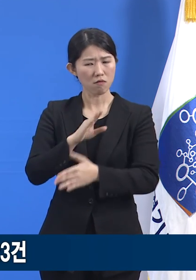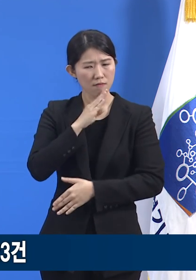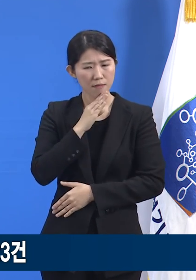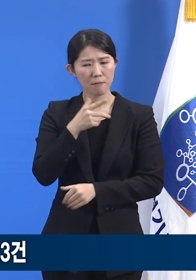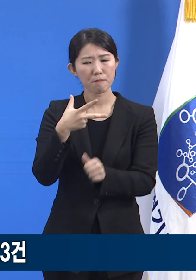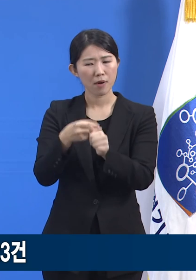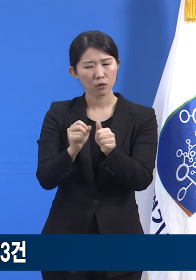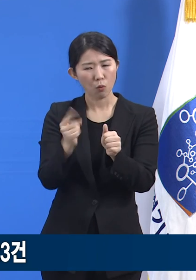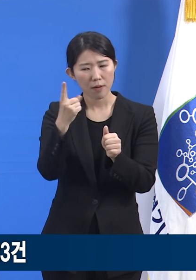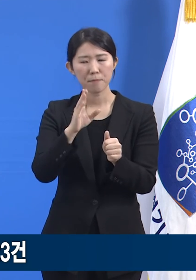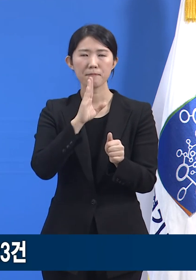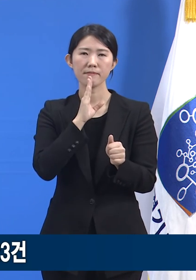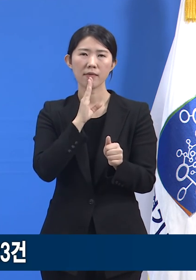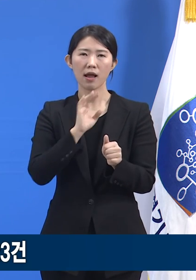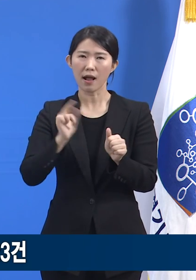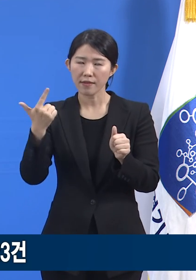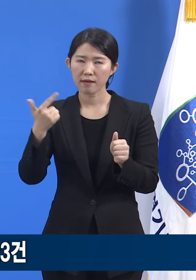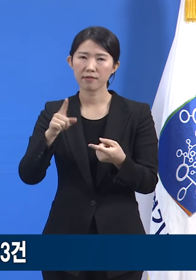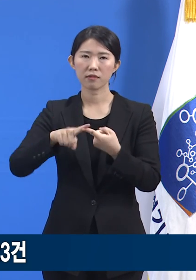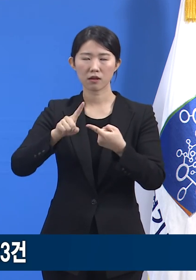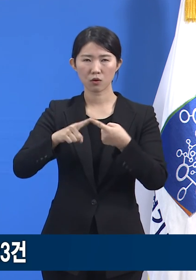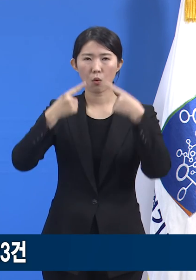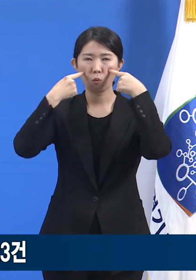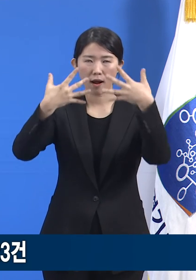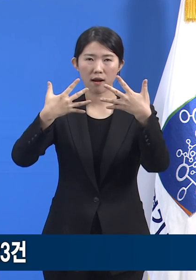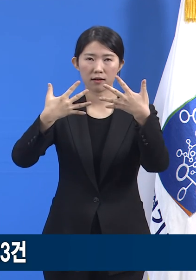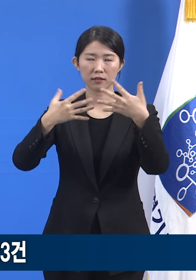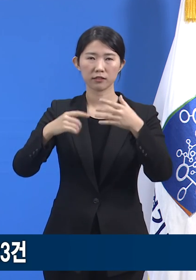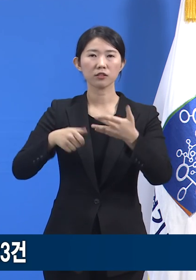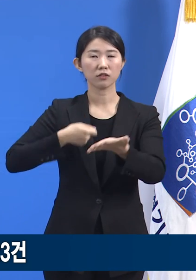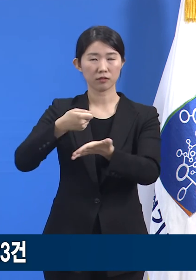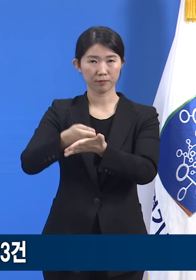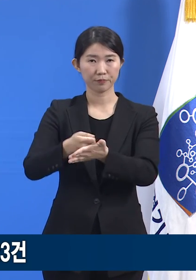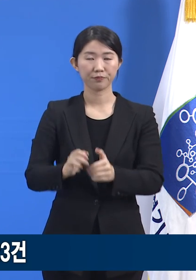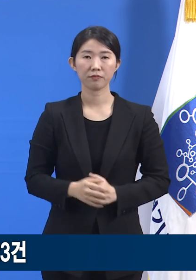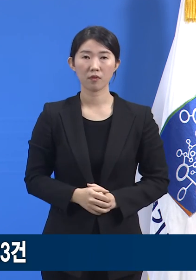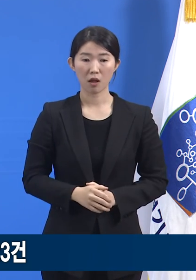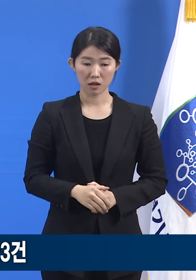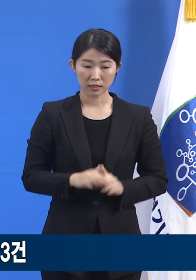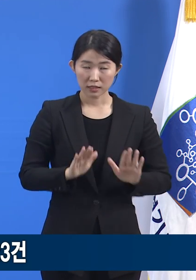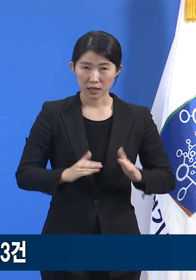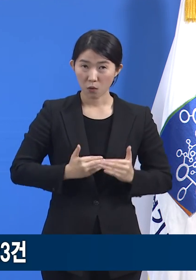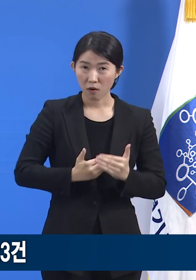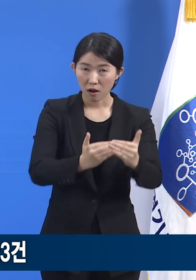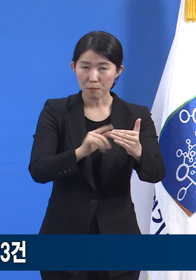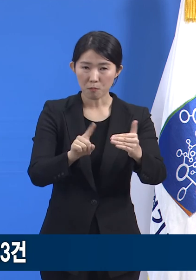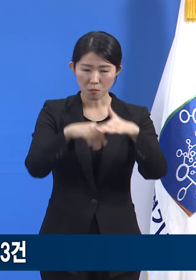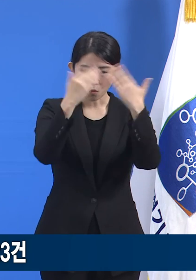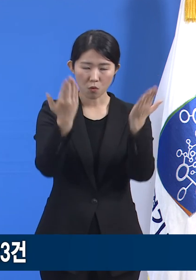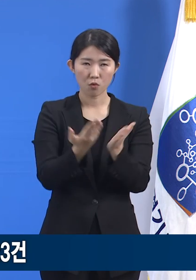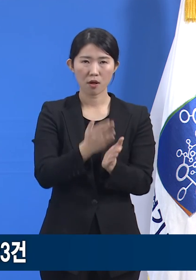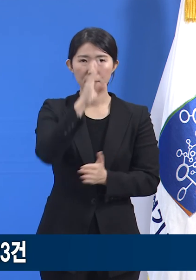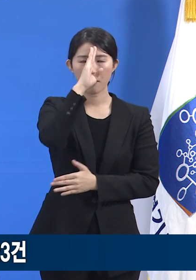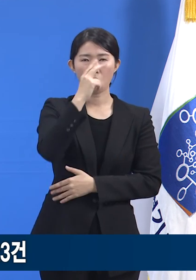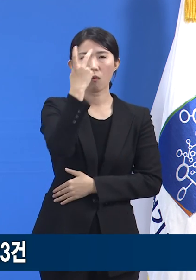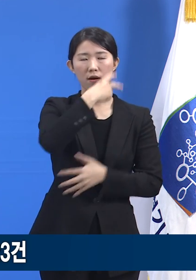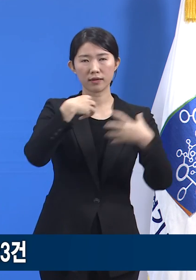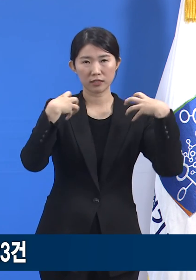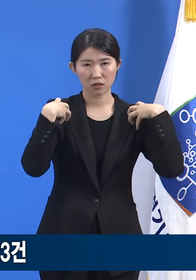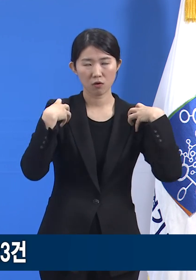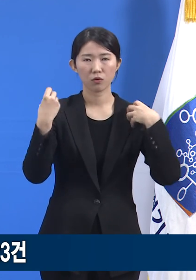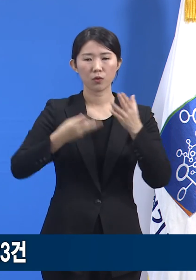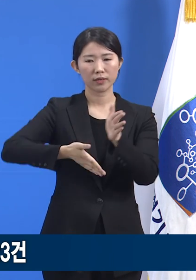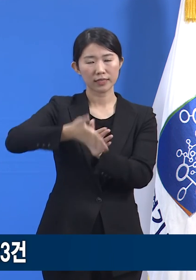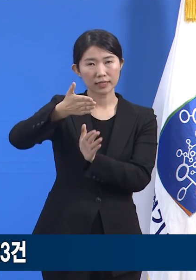이런 일련의 과정들은 모두 질병관리청 그리고 시군구 보건소와 유기적으로 소통하며